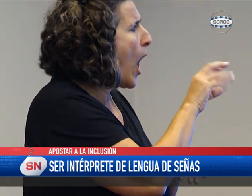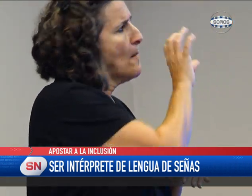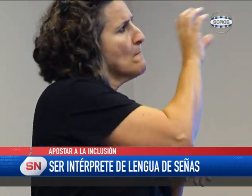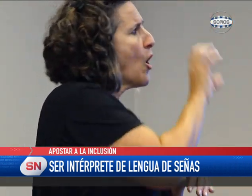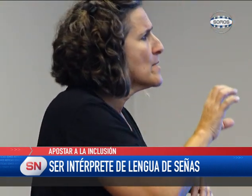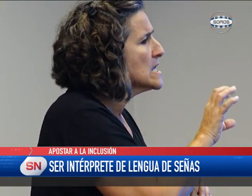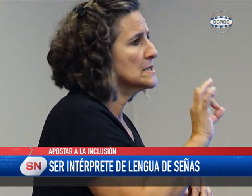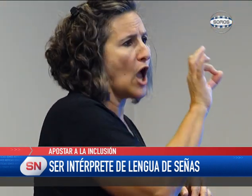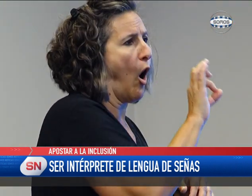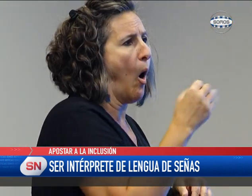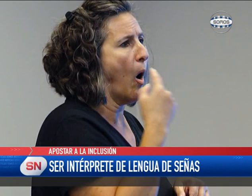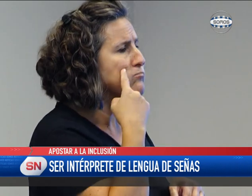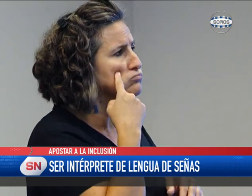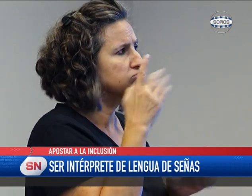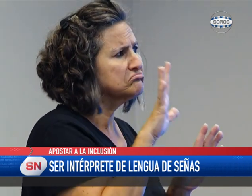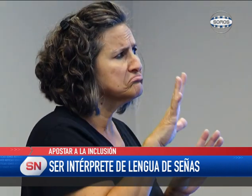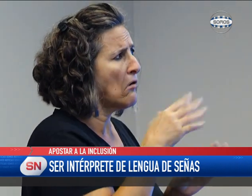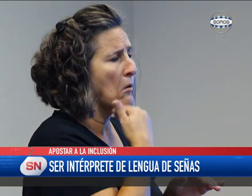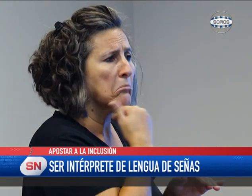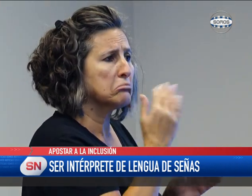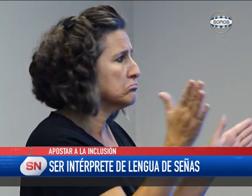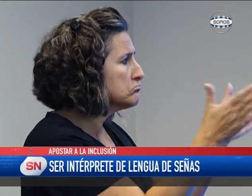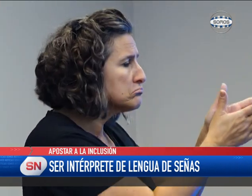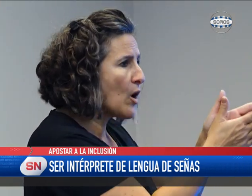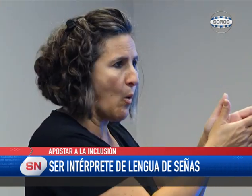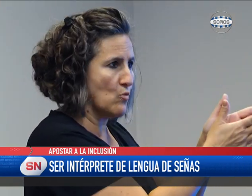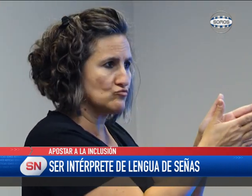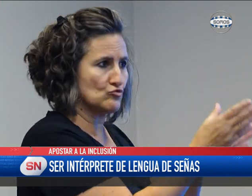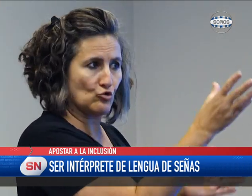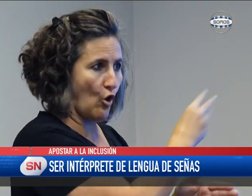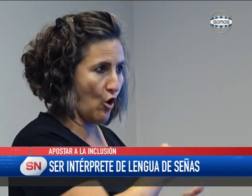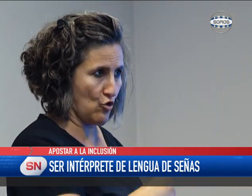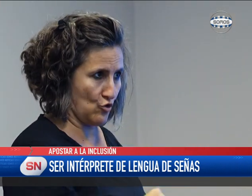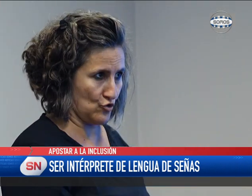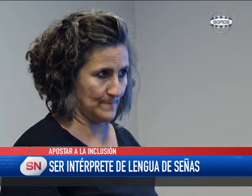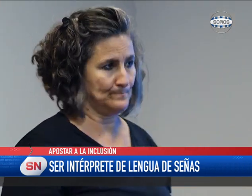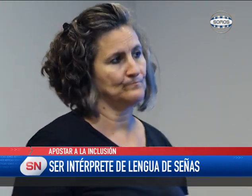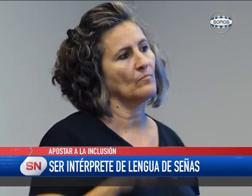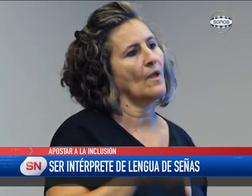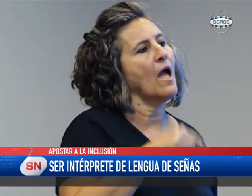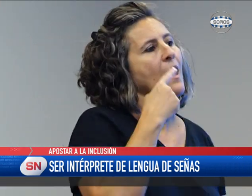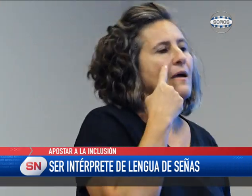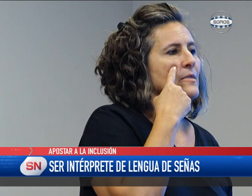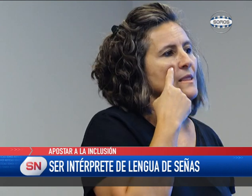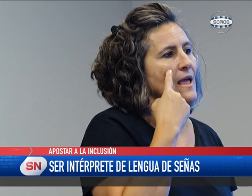municipalidad y del gobierno provincial. Sí, existe una ley a nivel nacional